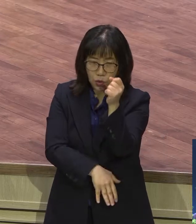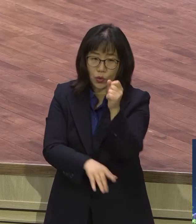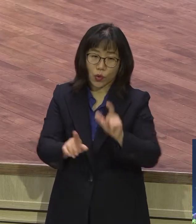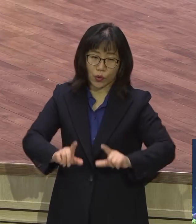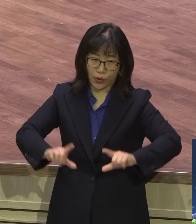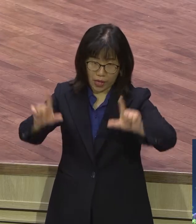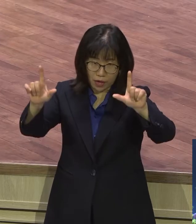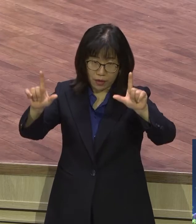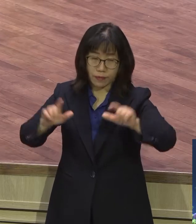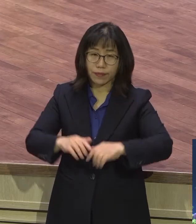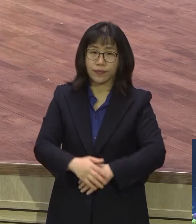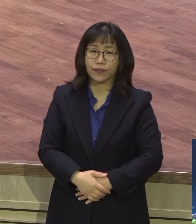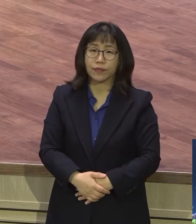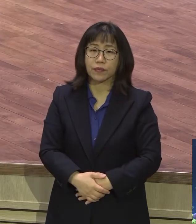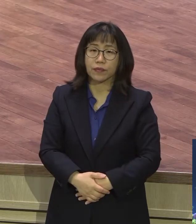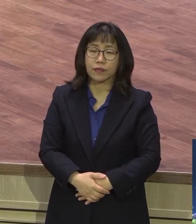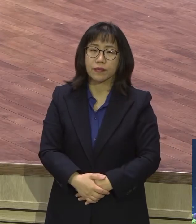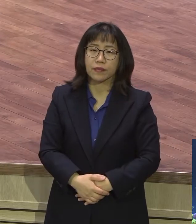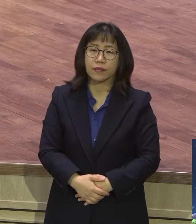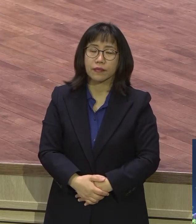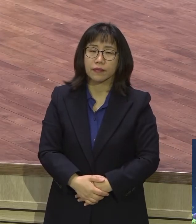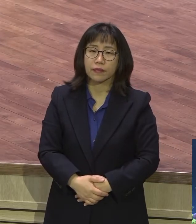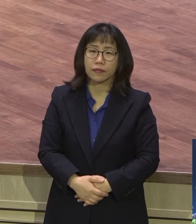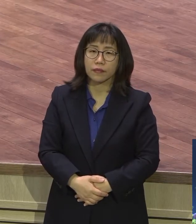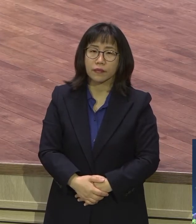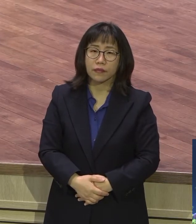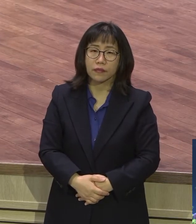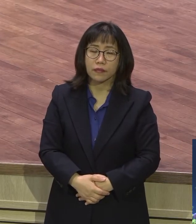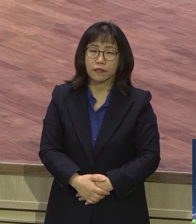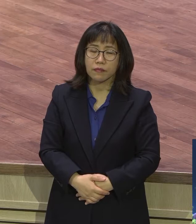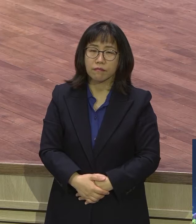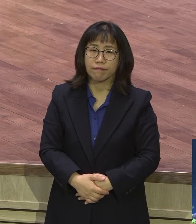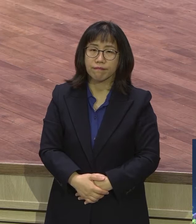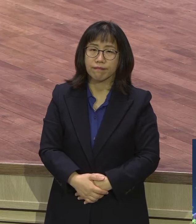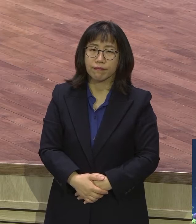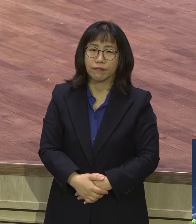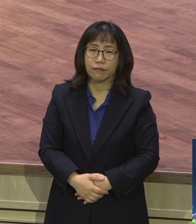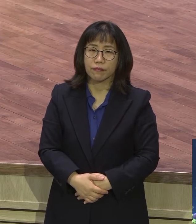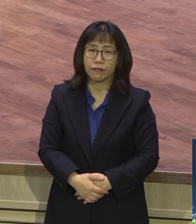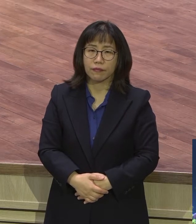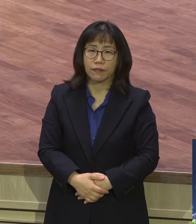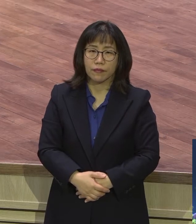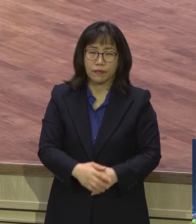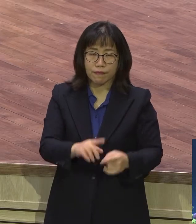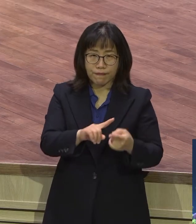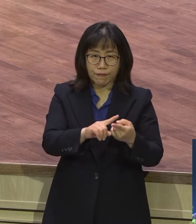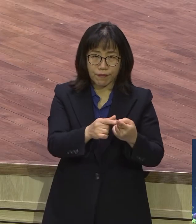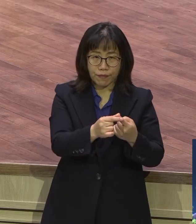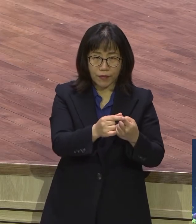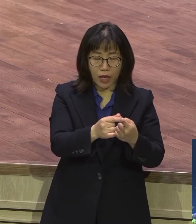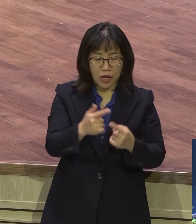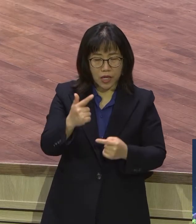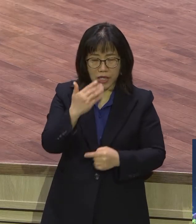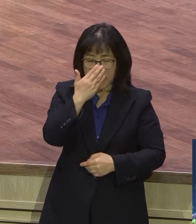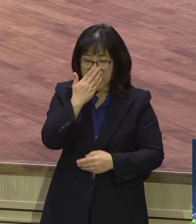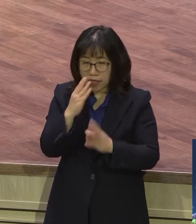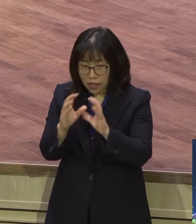이 절귀 세 가지는 삶의 기초 뿐만 아니라 영적인 이스라엘 이런 육신적인